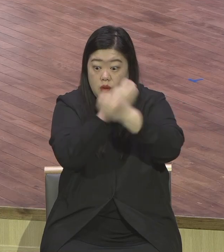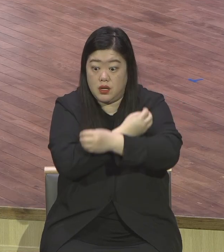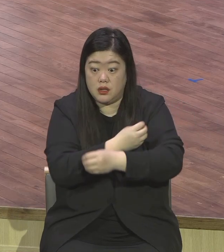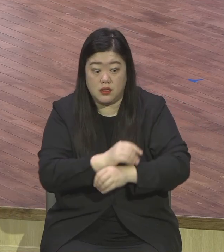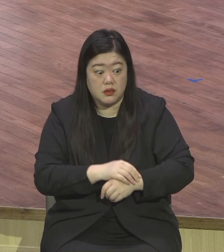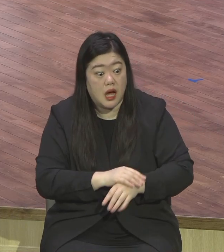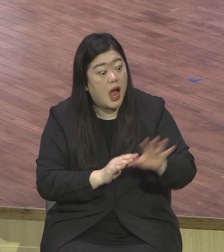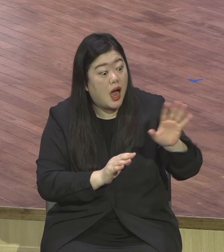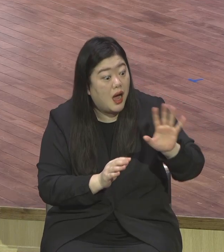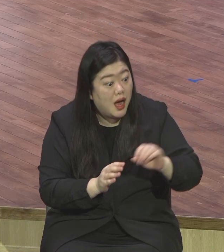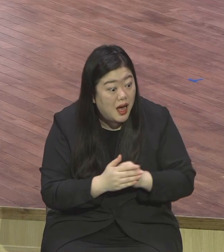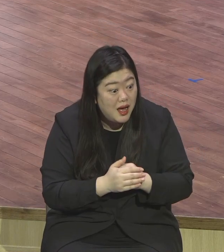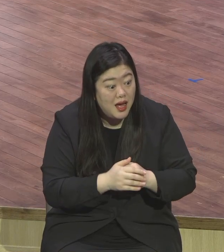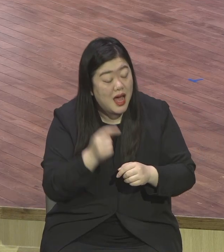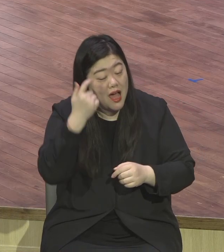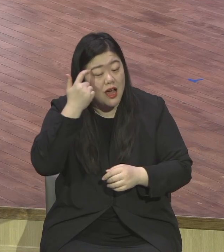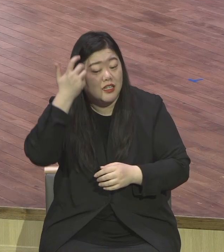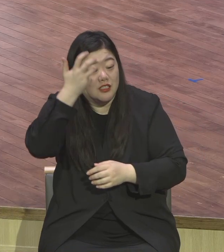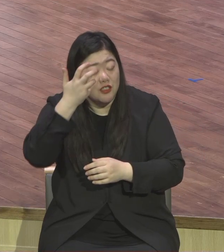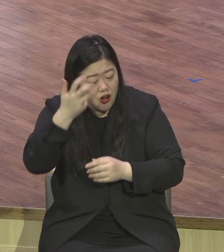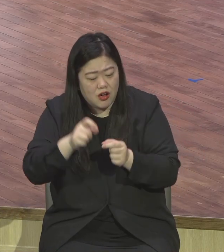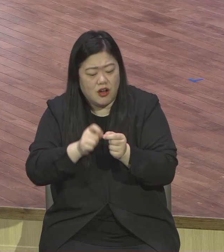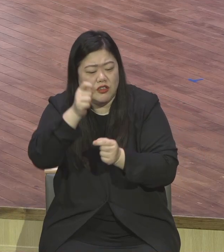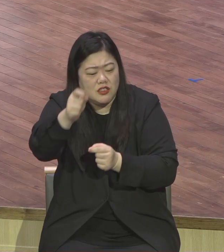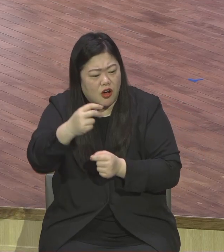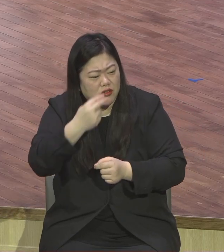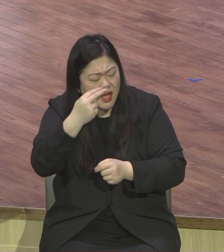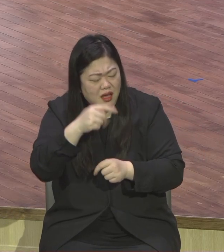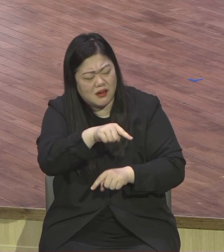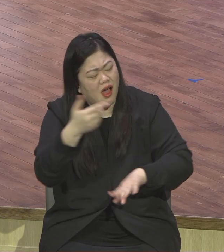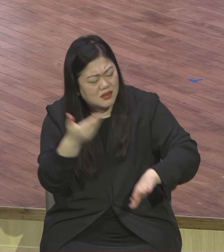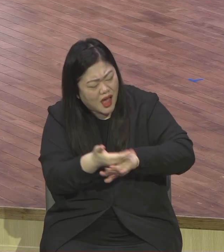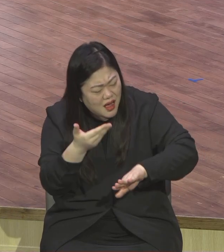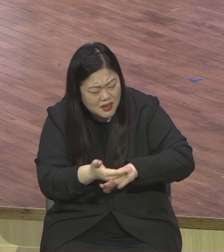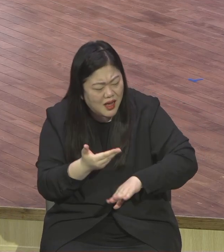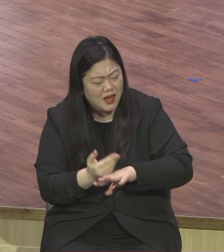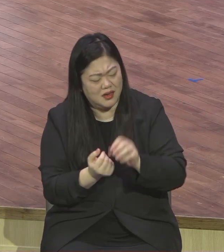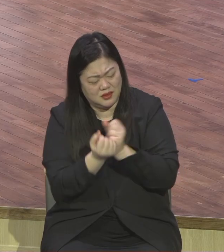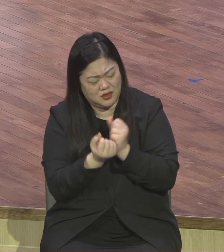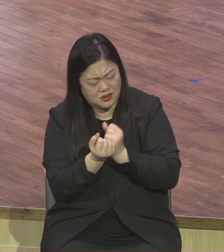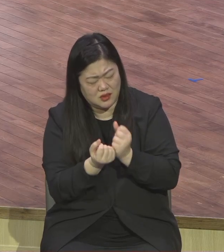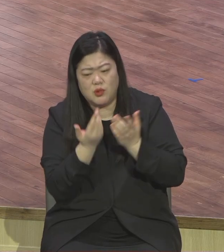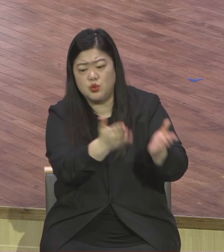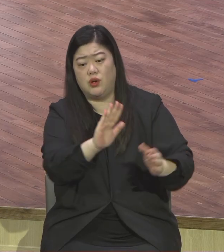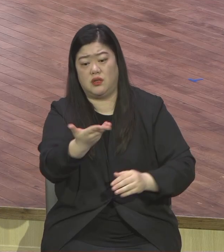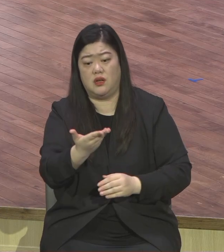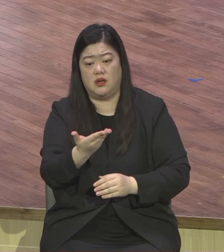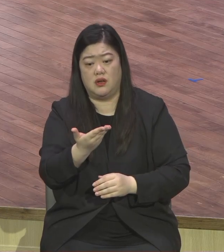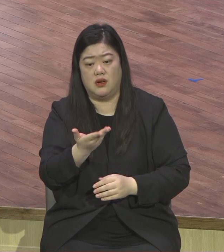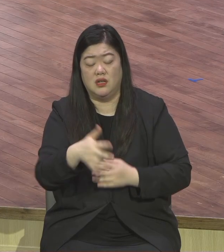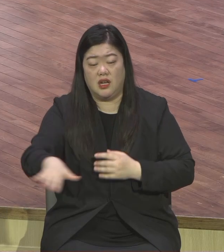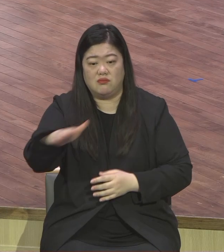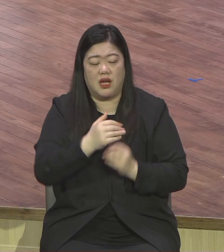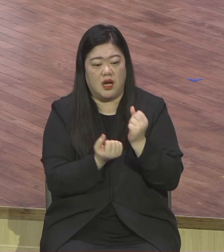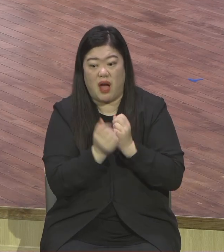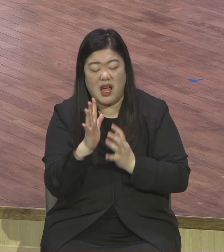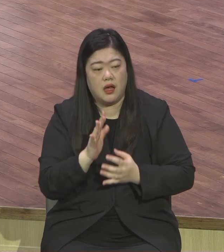그냥 받는 건데 값없이 주는 선물인데 이 영성을 받기 전에 다른 것으로 가라지를 다 뿌려놔가지고 교회 가는 것 자체를